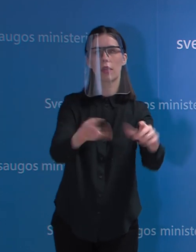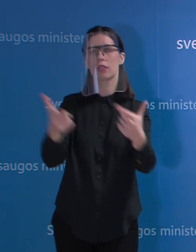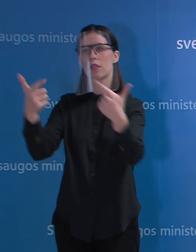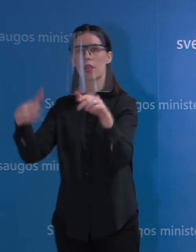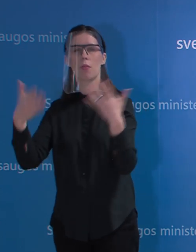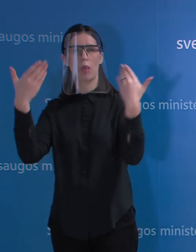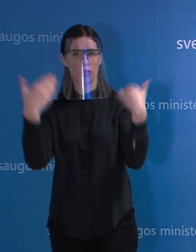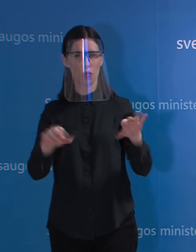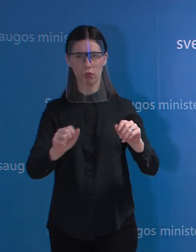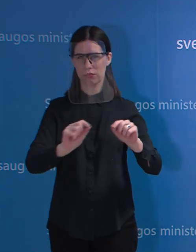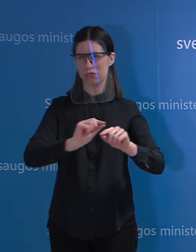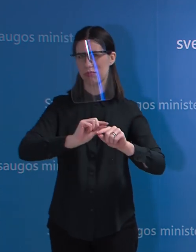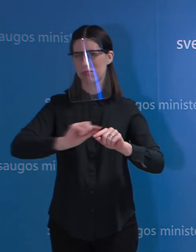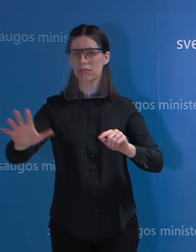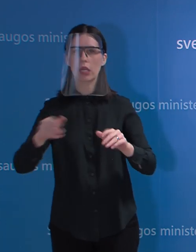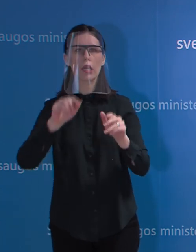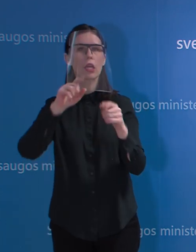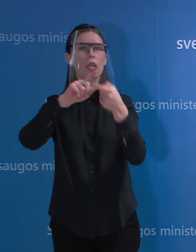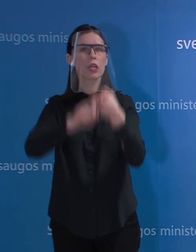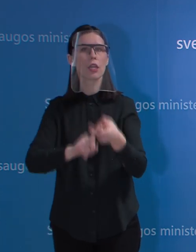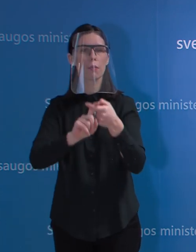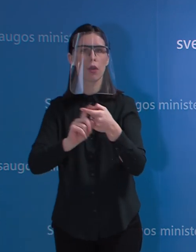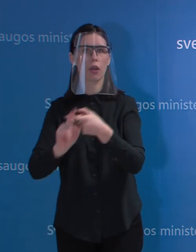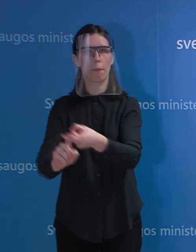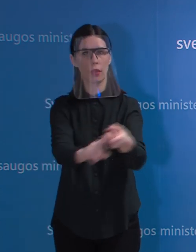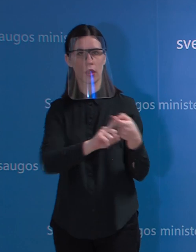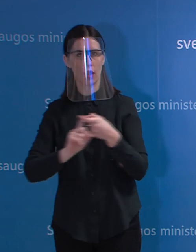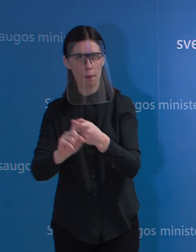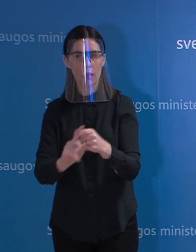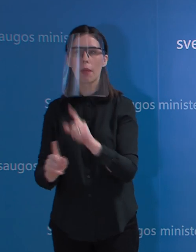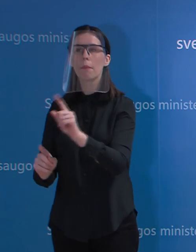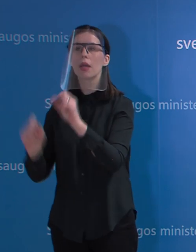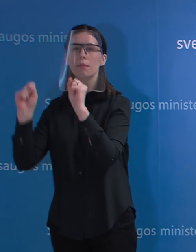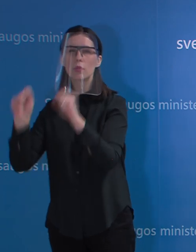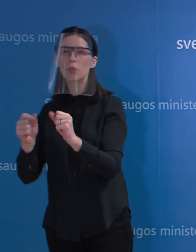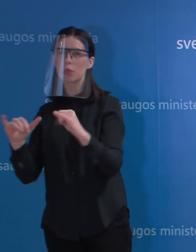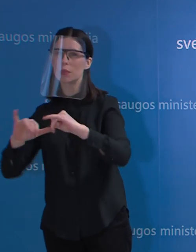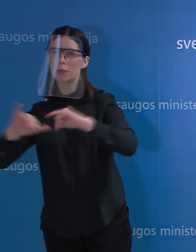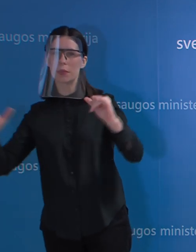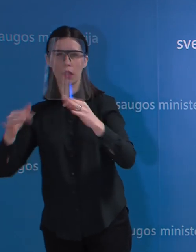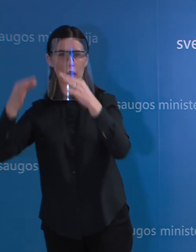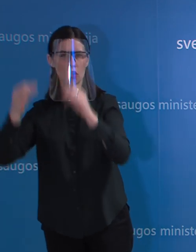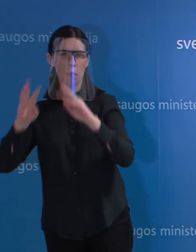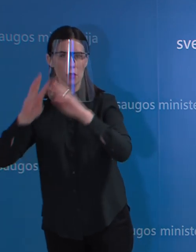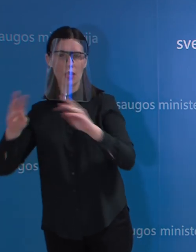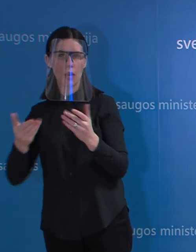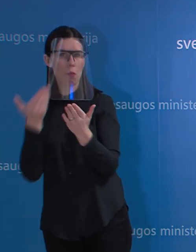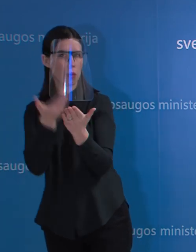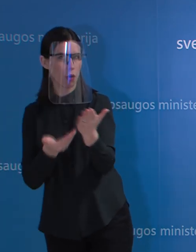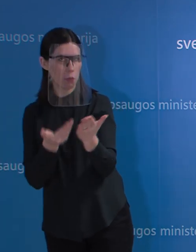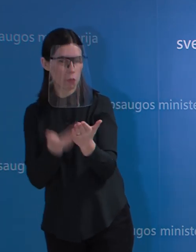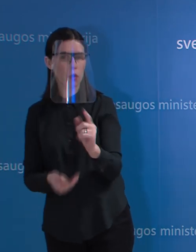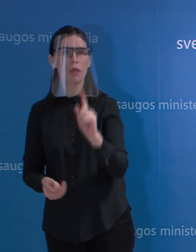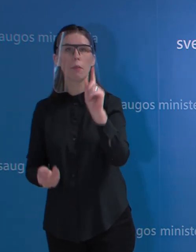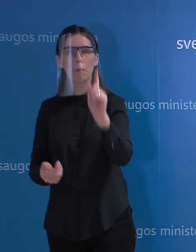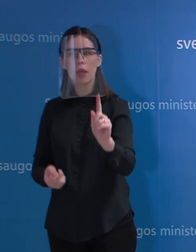tai, žinoma, geriau čia matyti pakomentuotų Teisingumo ministerijoje, bet tikrai žinau, kad jie ėmėsi priemonių tam,